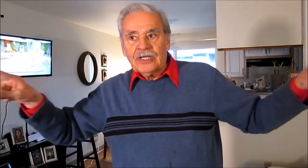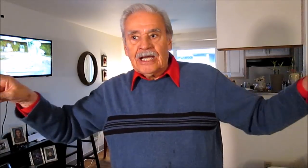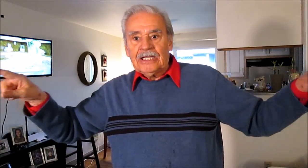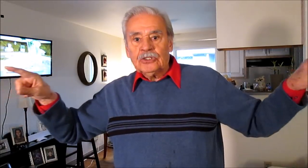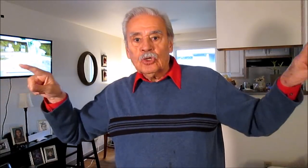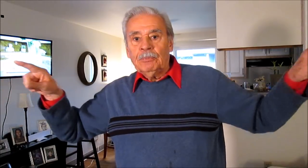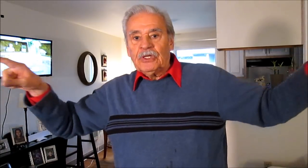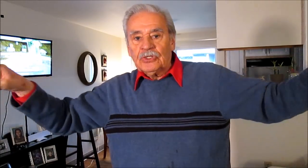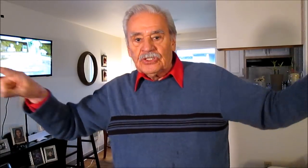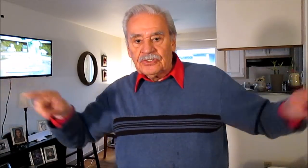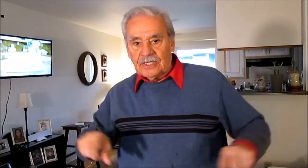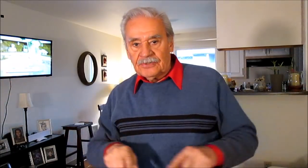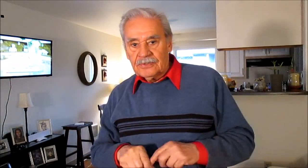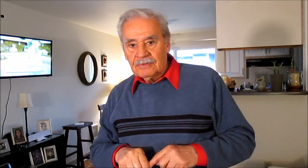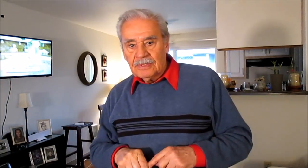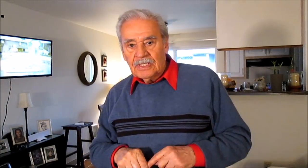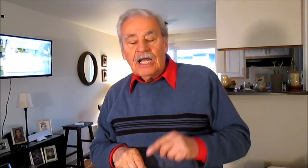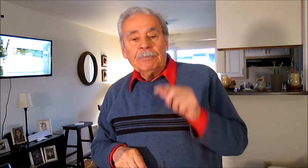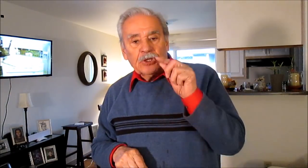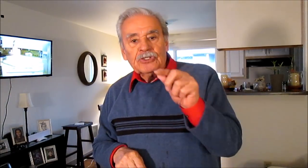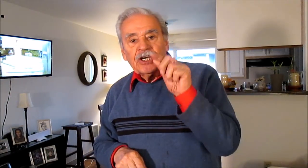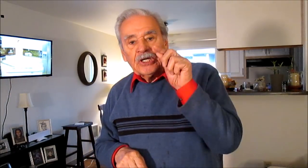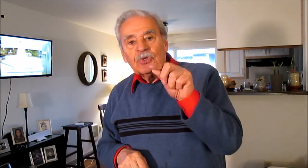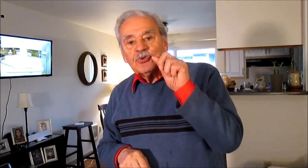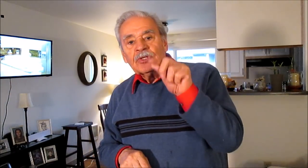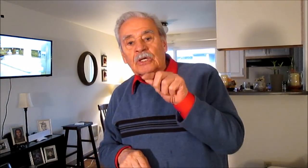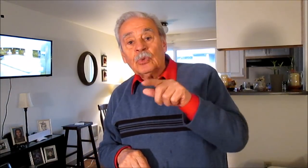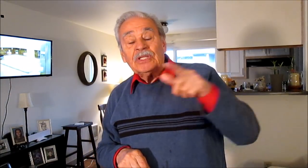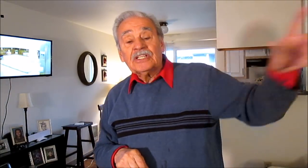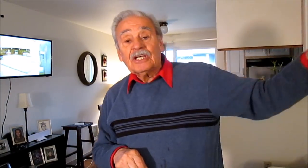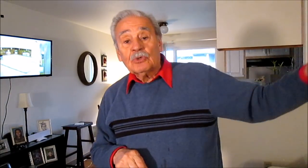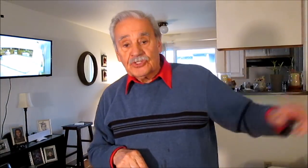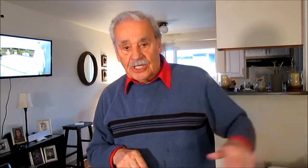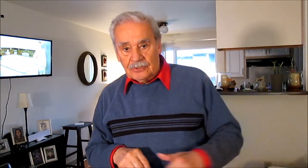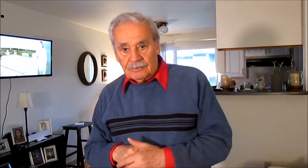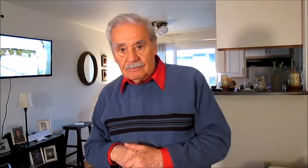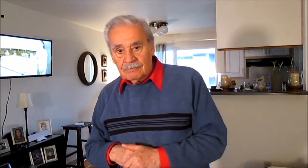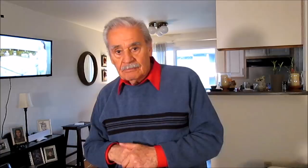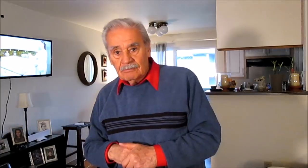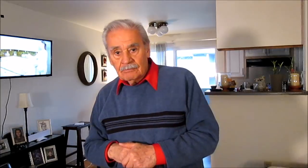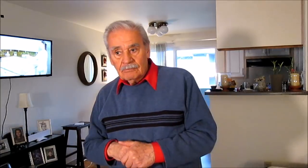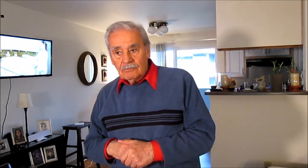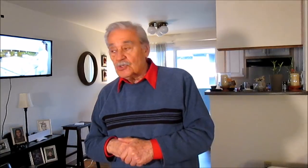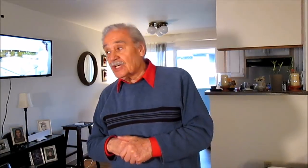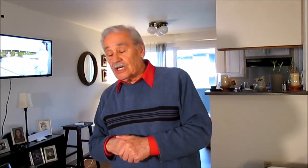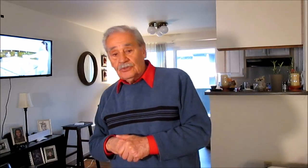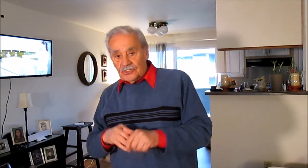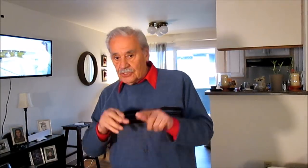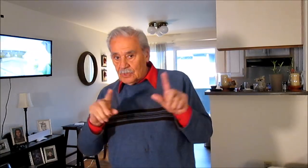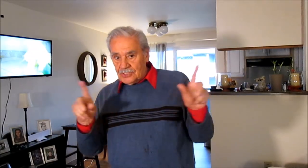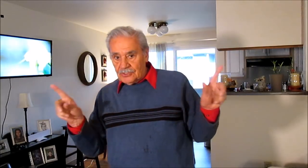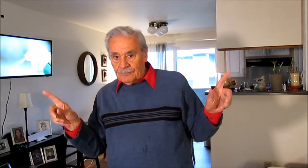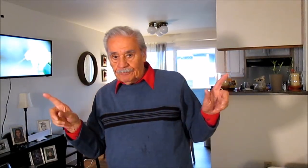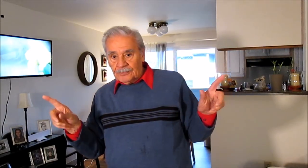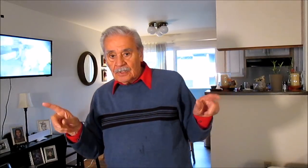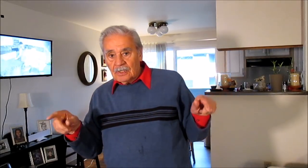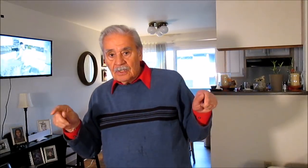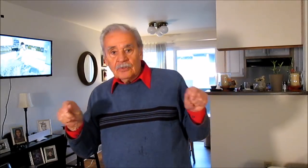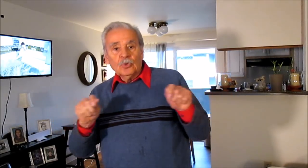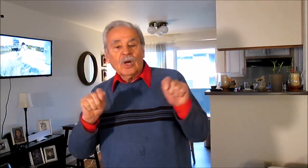fiscales todos los periodistas el periodista que no es un delincuente ya lo echaron lo sacaron de circulación no